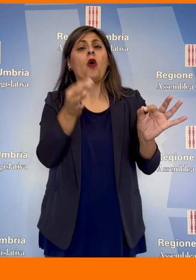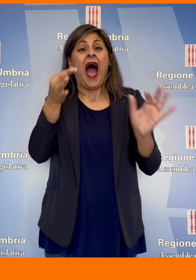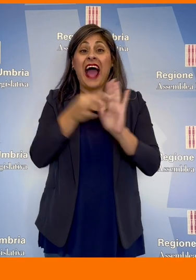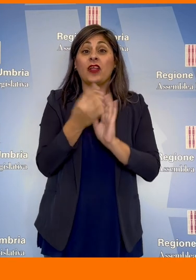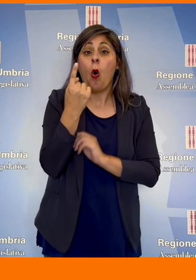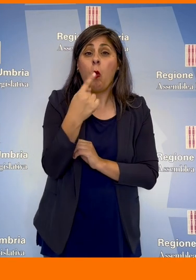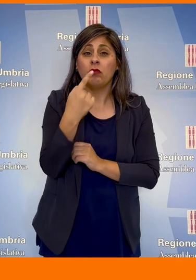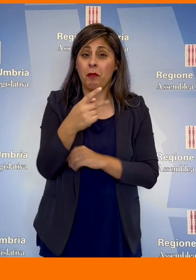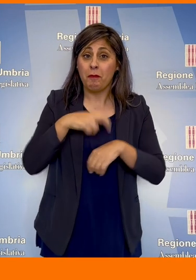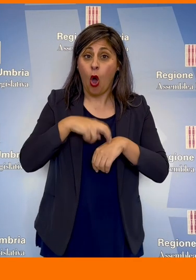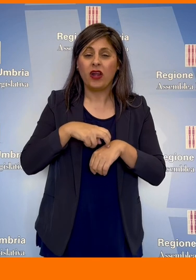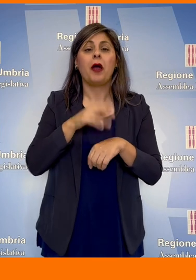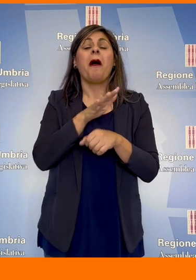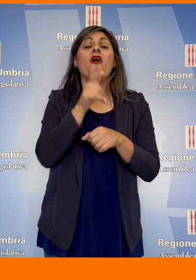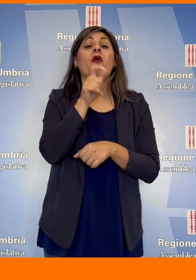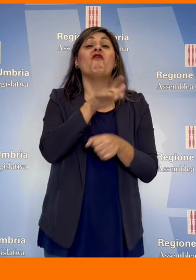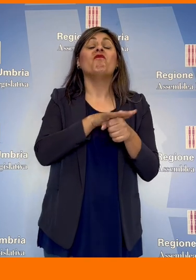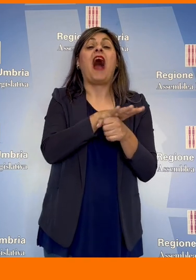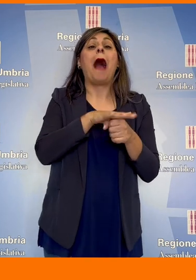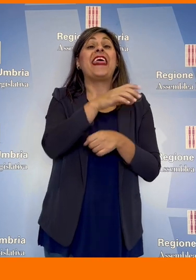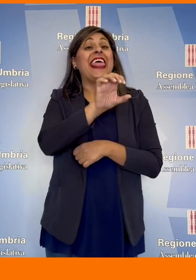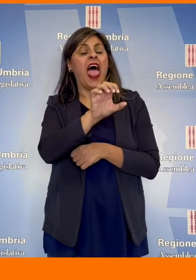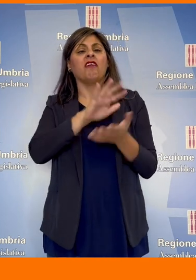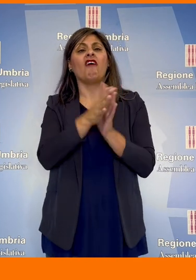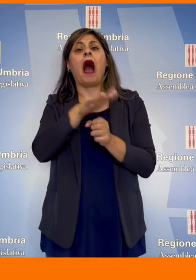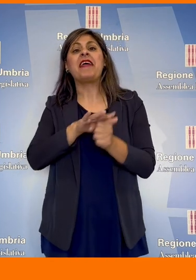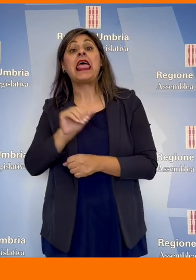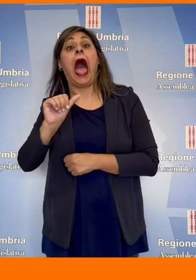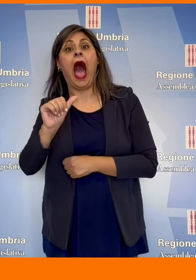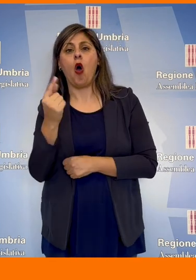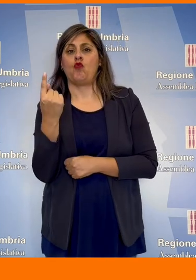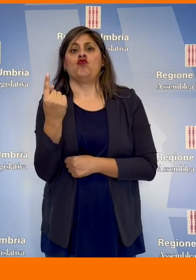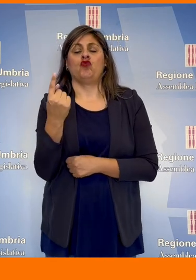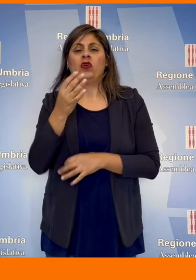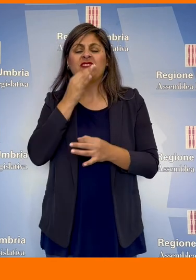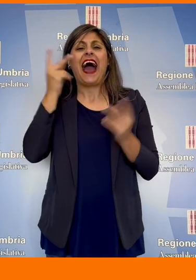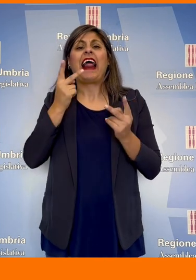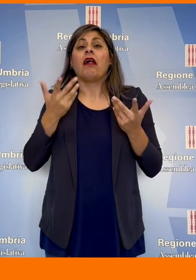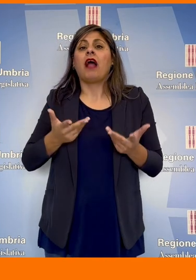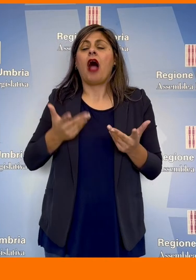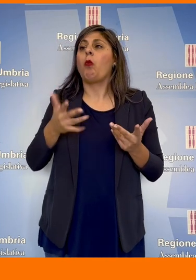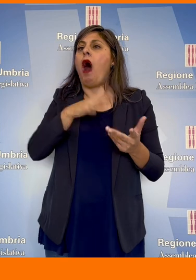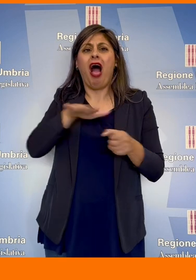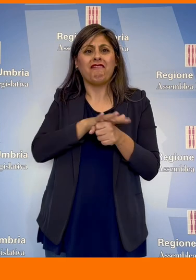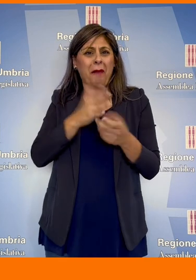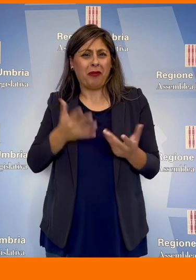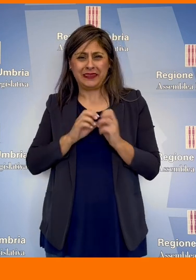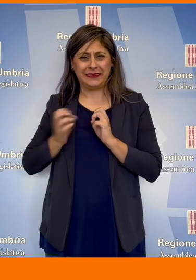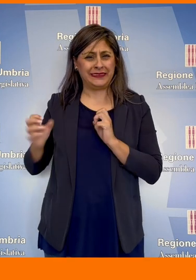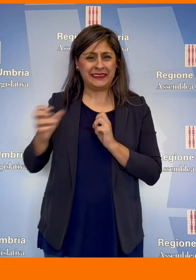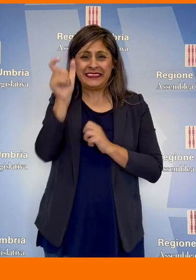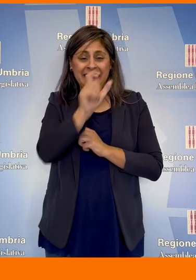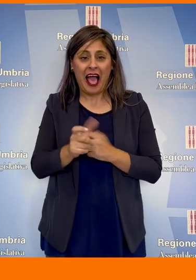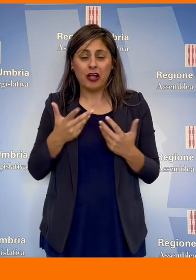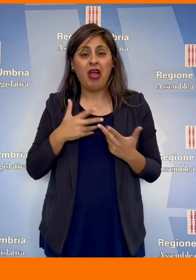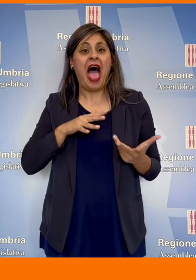all'articolo 1 si sostituisce la parola famiglie con famiglia, definizione che non tiene conto della realtà delle formazioni familiari nel nostro paese